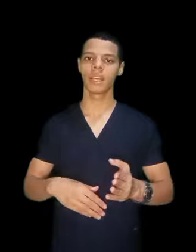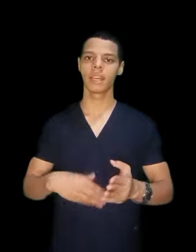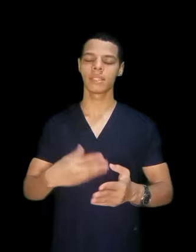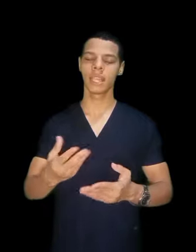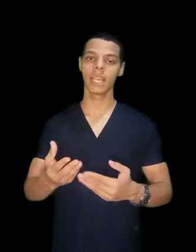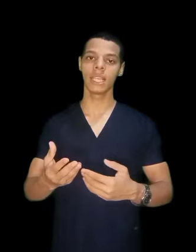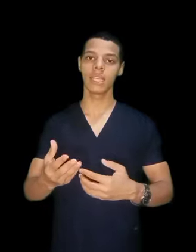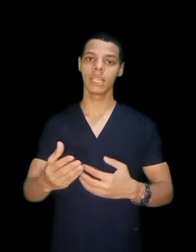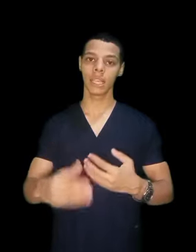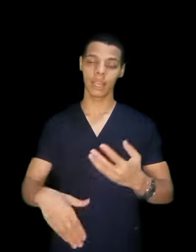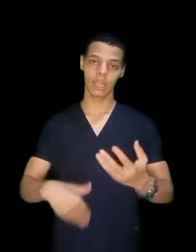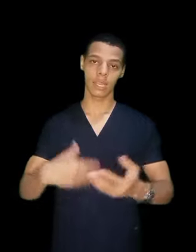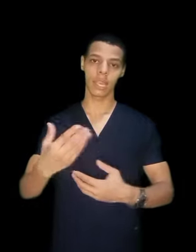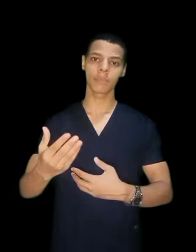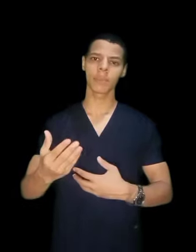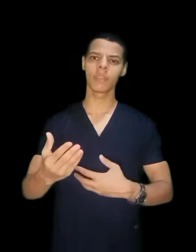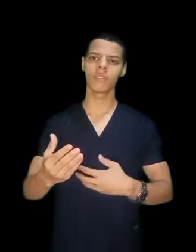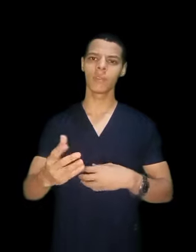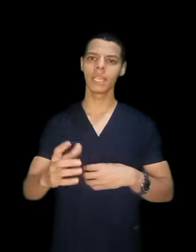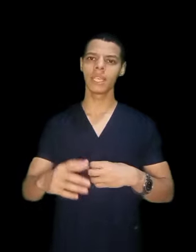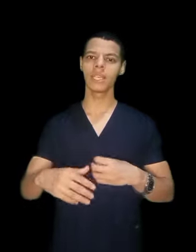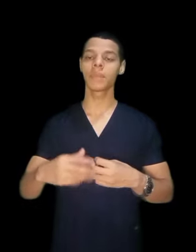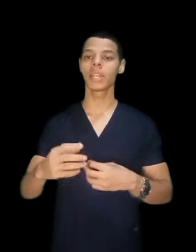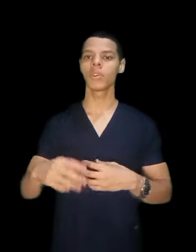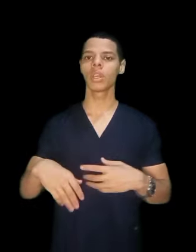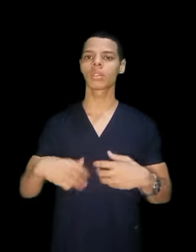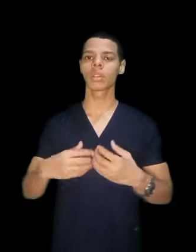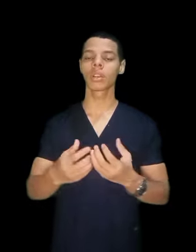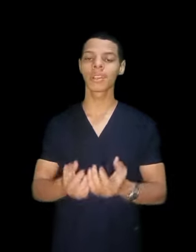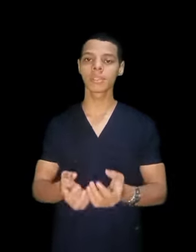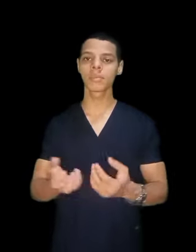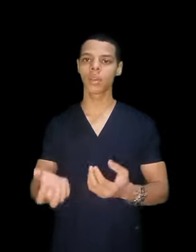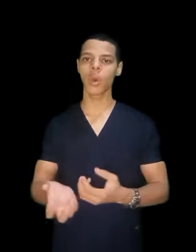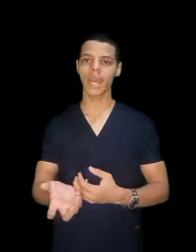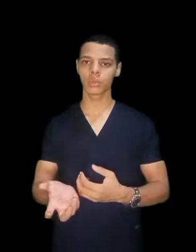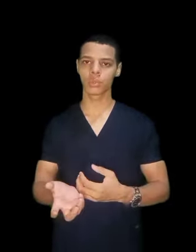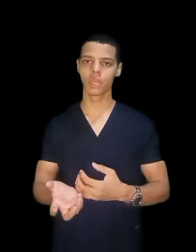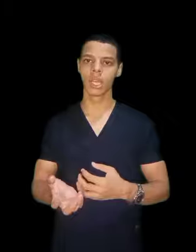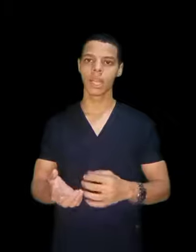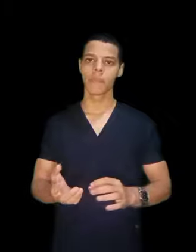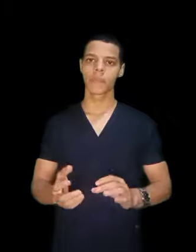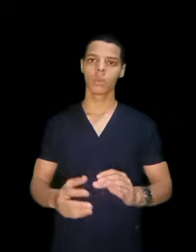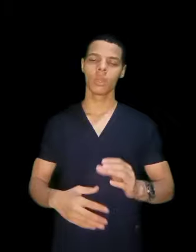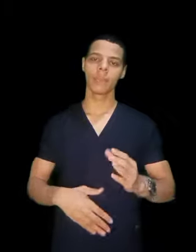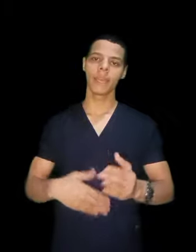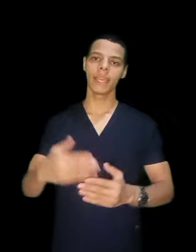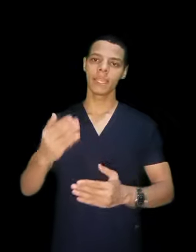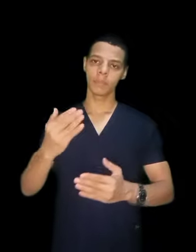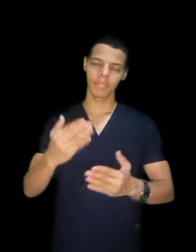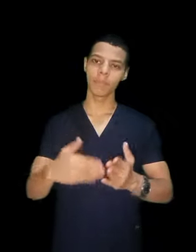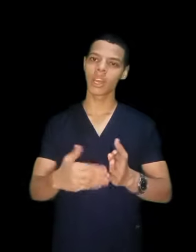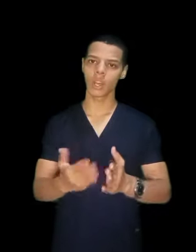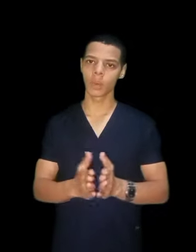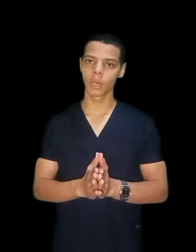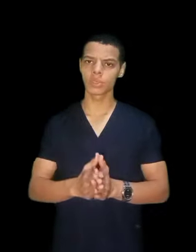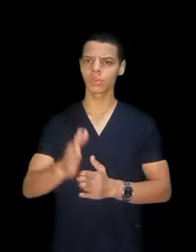فتلاقي اللي جايب 80% يبدأ ان هو يختار القسم اللي هو عاوزه والباقي بتملى رغبات